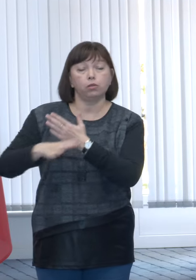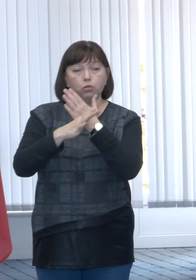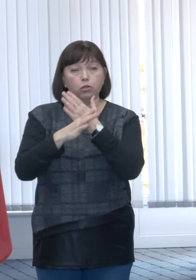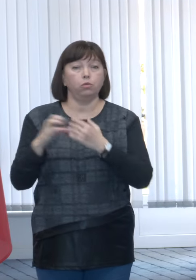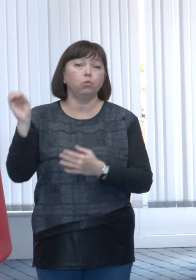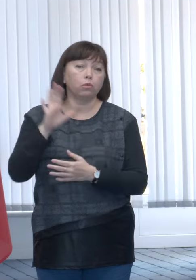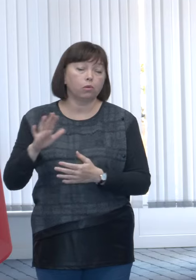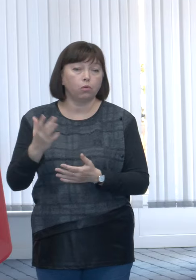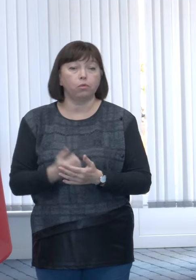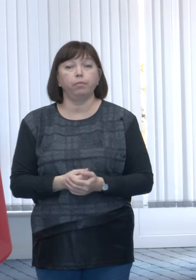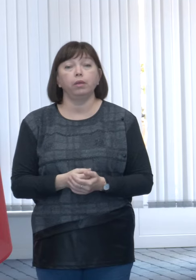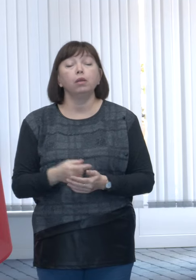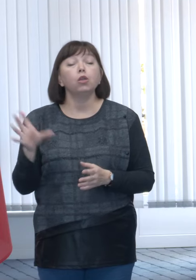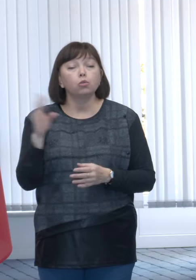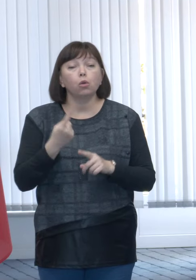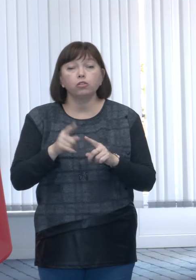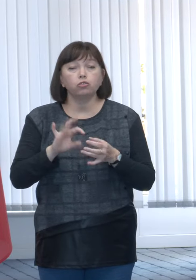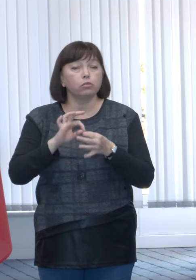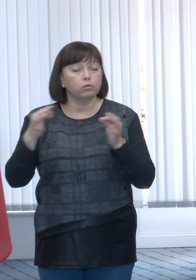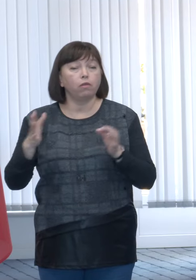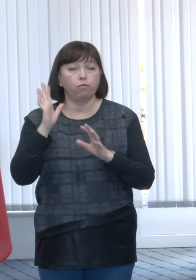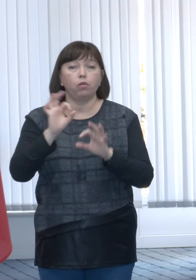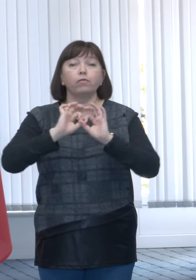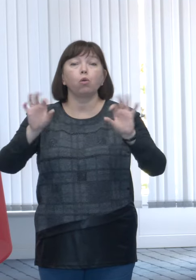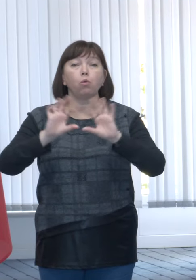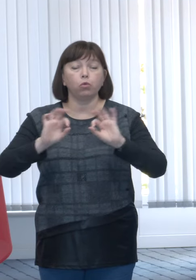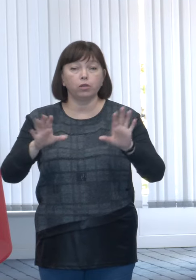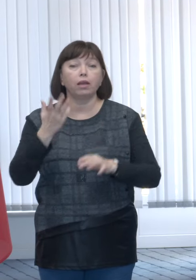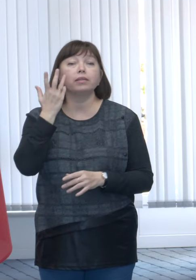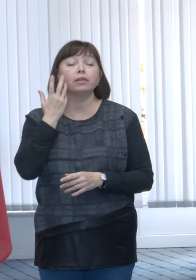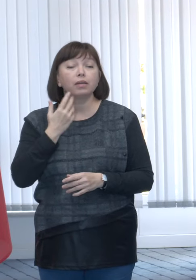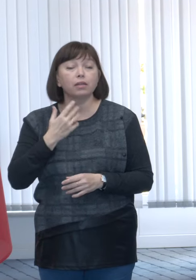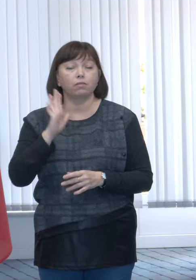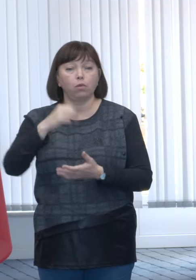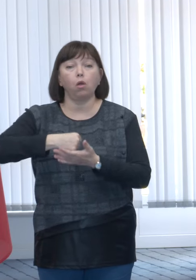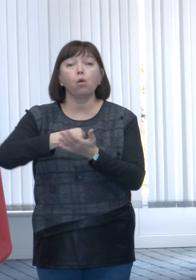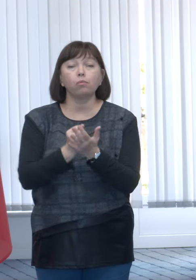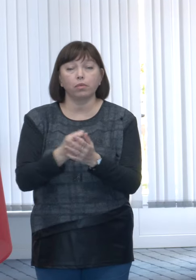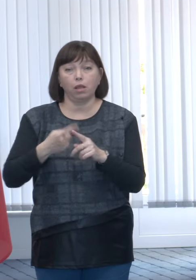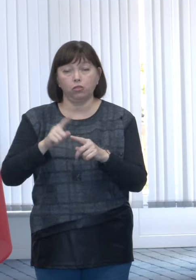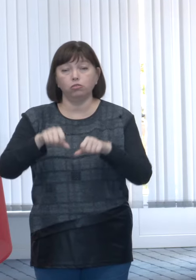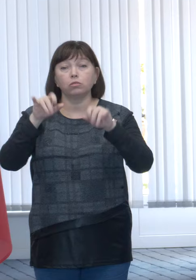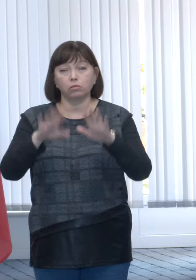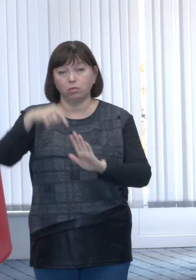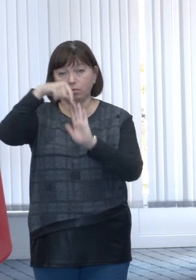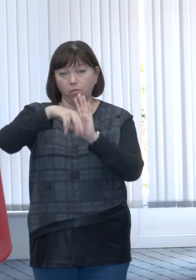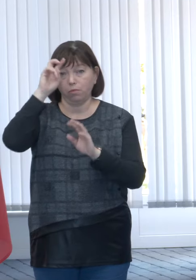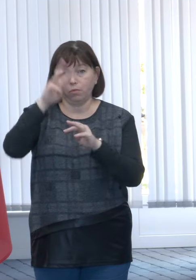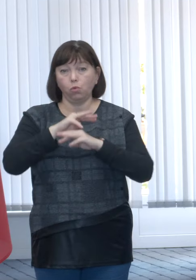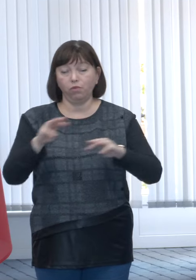dezvoltare, iarăși toate aceste detalii vor fi comunicate atunci când vom aproba acea hotărârii în cadrul guvernului.